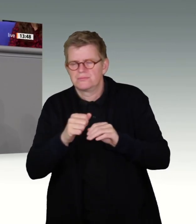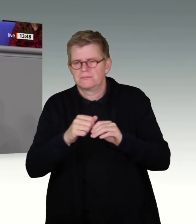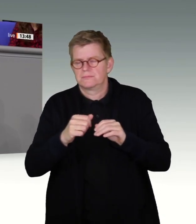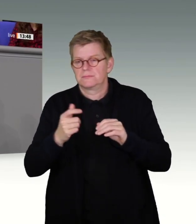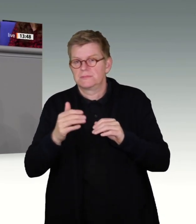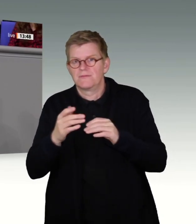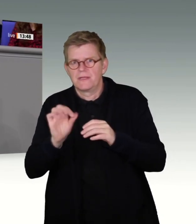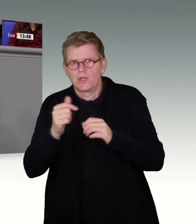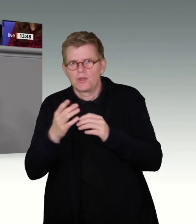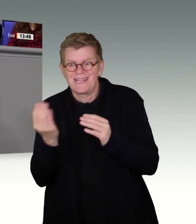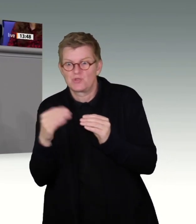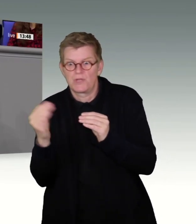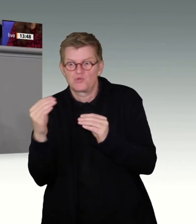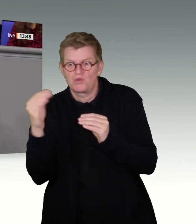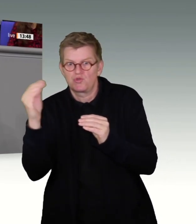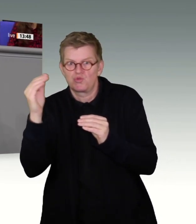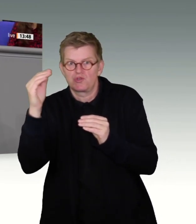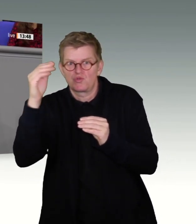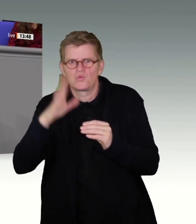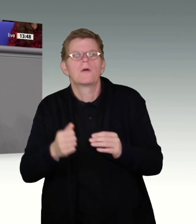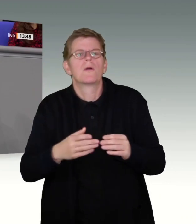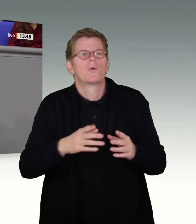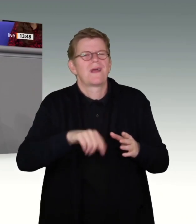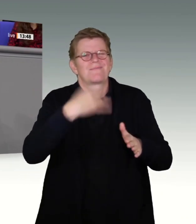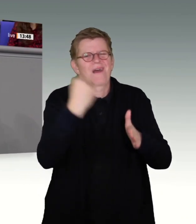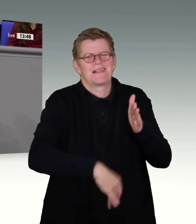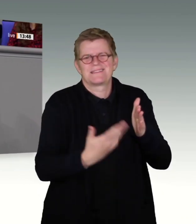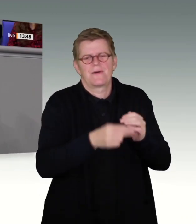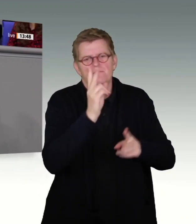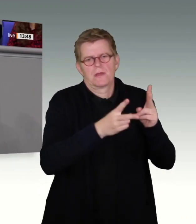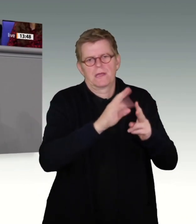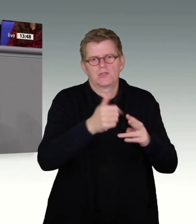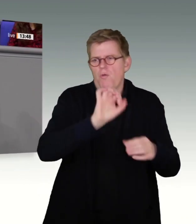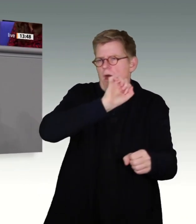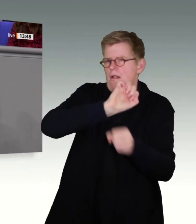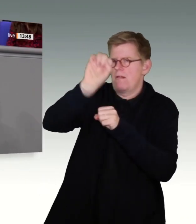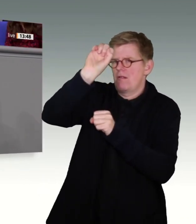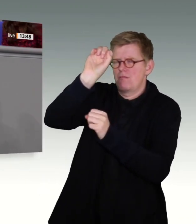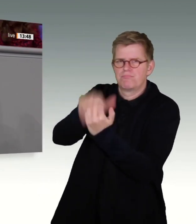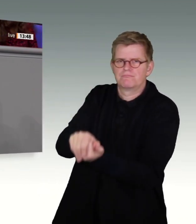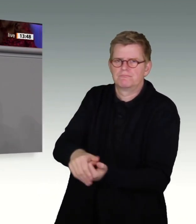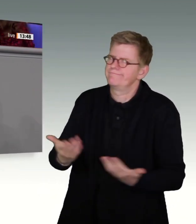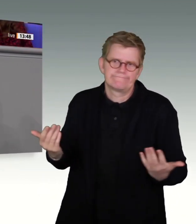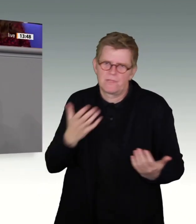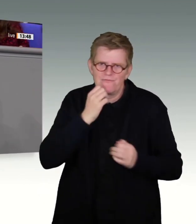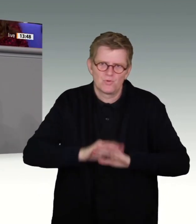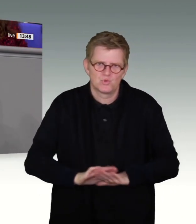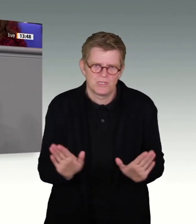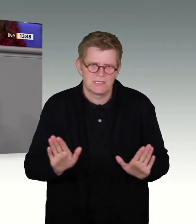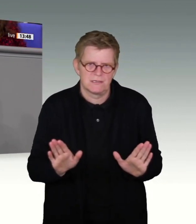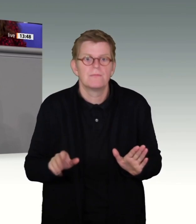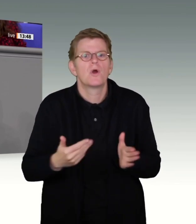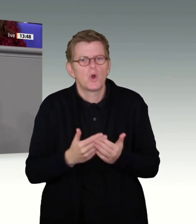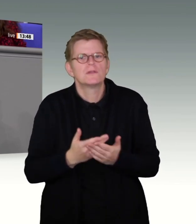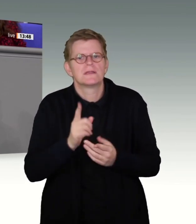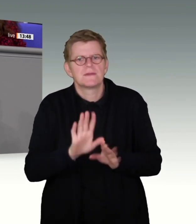am Ende scheitert vor Gericht. Und das ist der feine und klare Trennstrich, den wir, meine Damen und Herren, eben bei der Verfolgung der schweren und